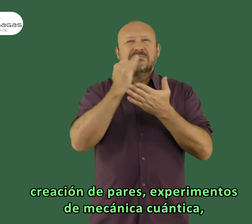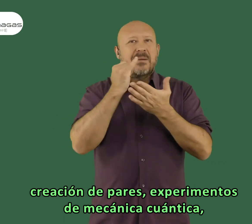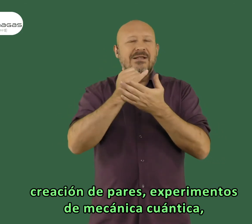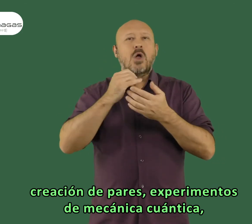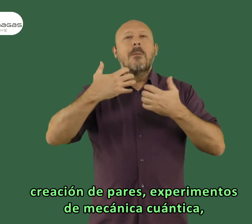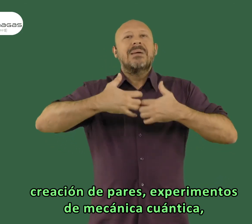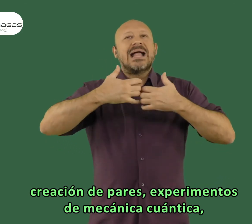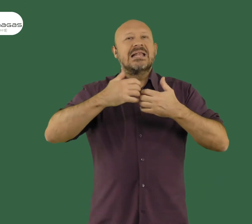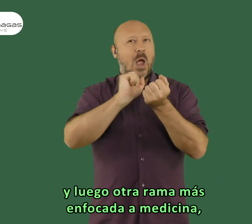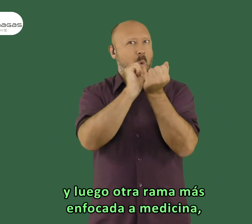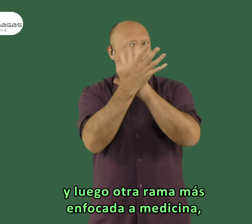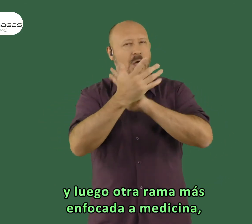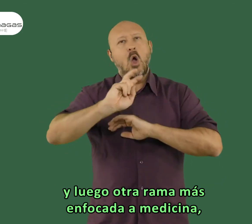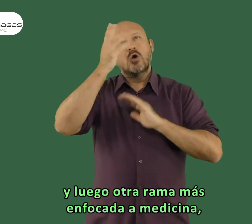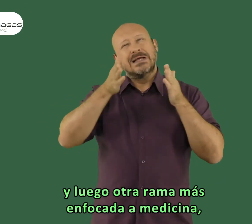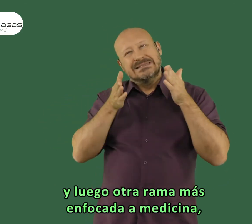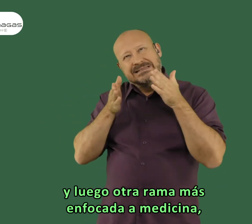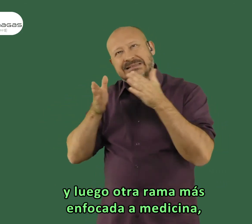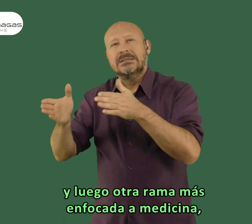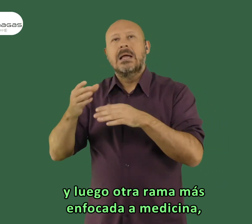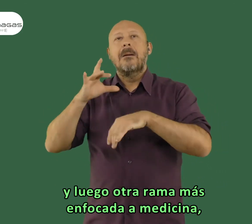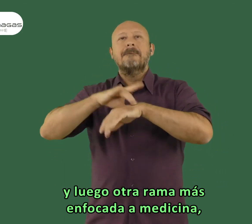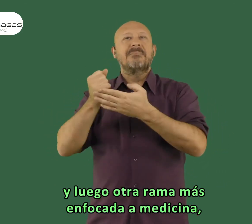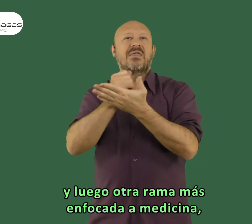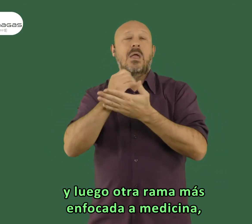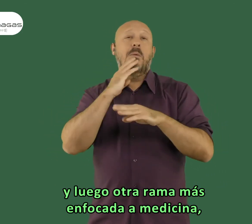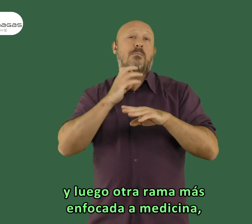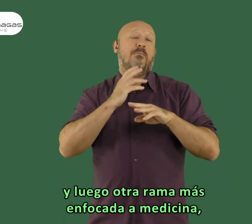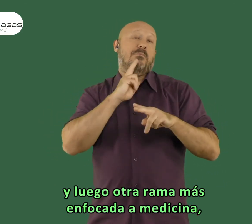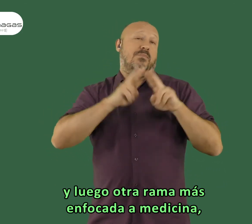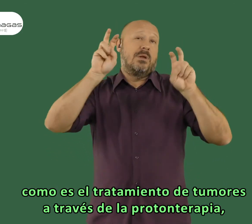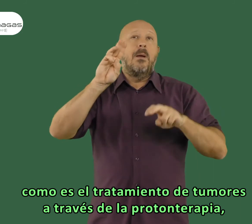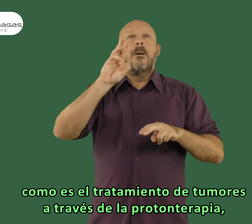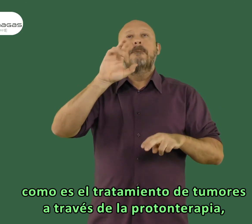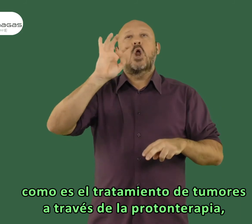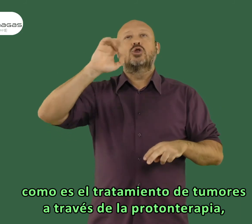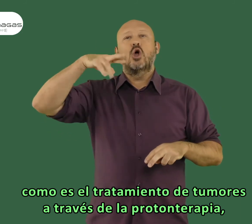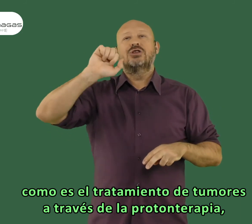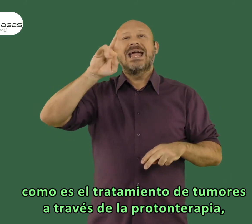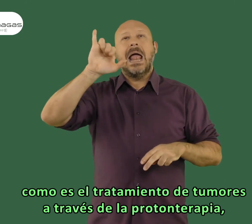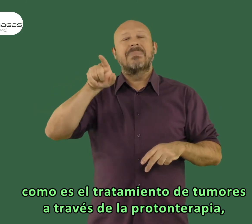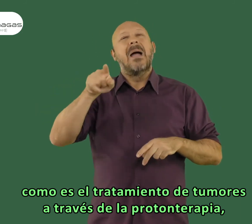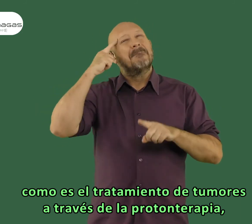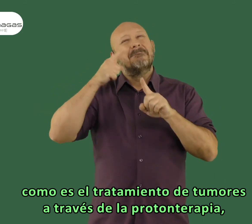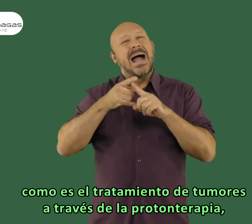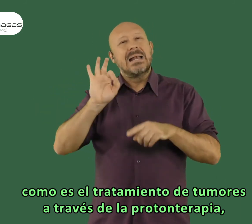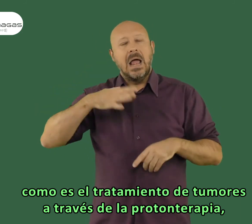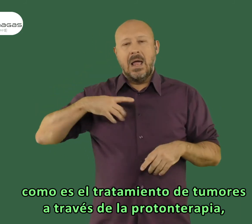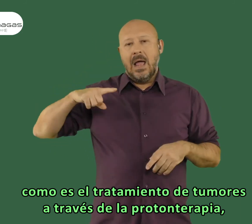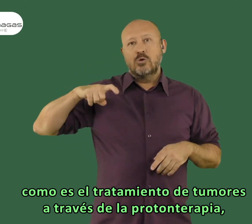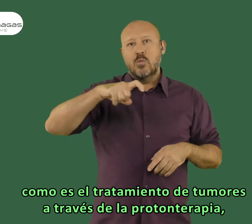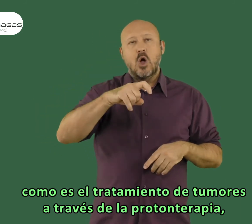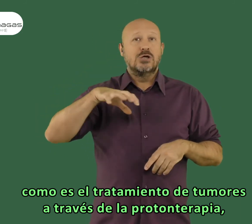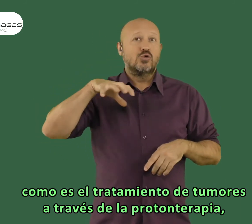experimentos de mecánica cuántica, y luego otra rama más enfocada medicina, como puede ser el tratamiento de tumores